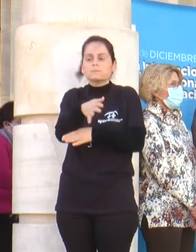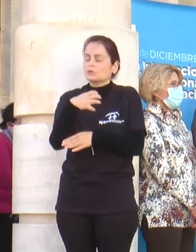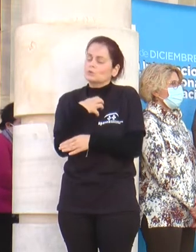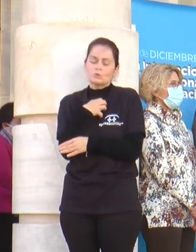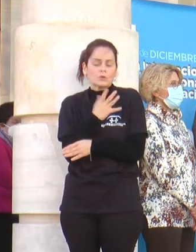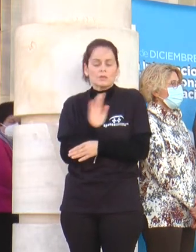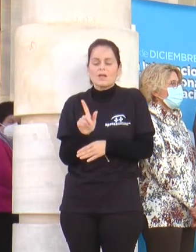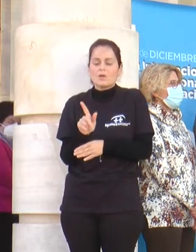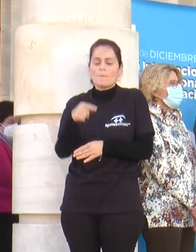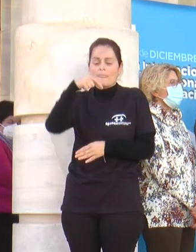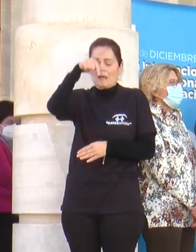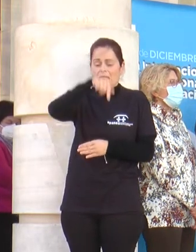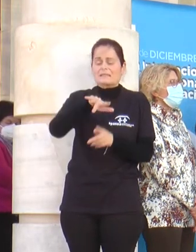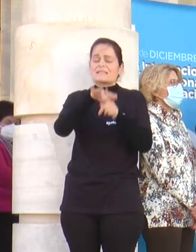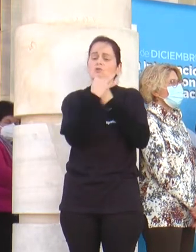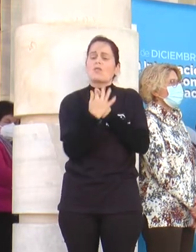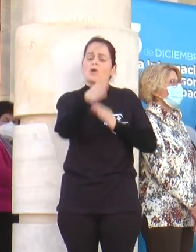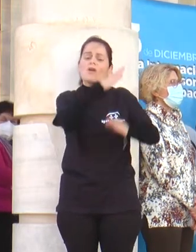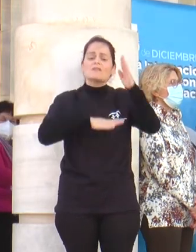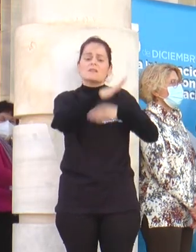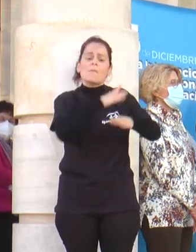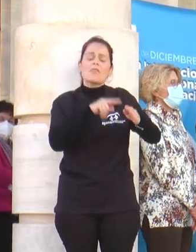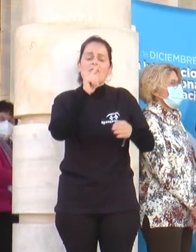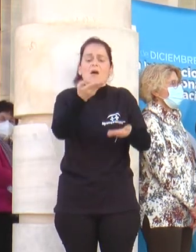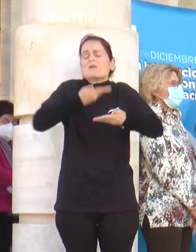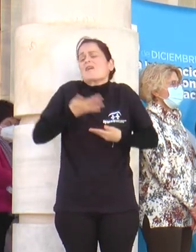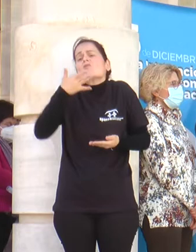me ayuda en esta situación si tengo discapacidad?